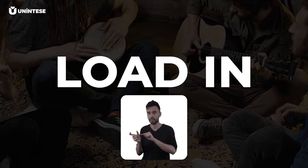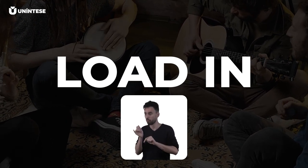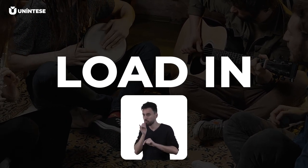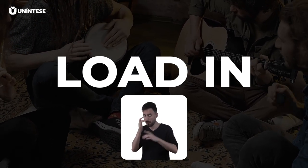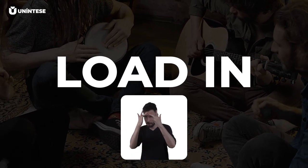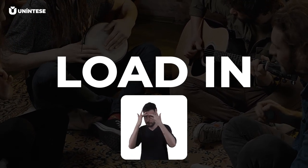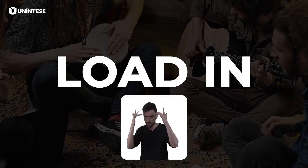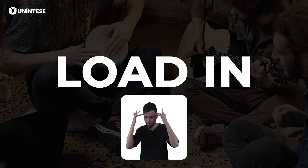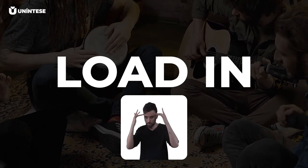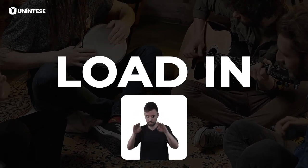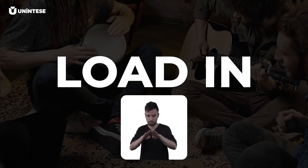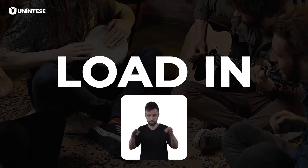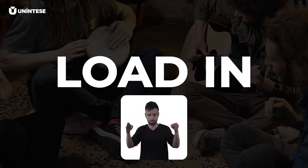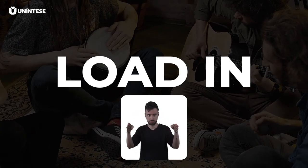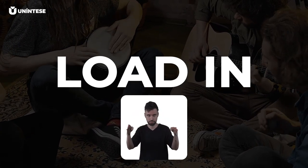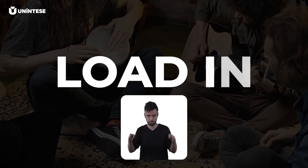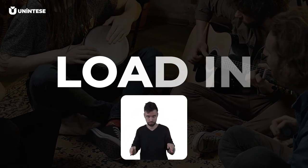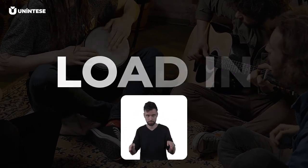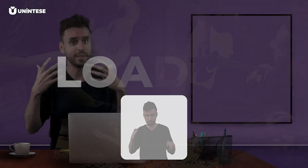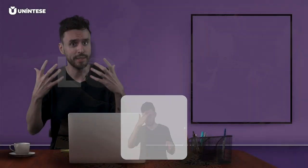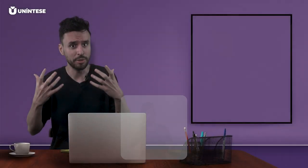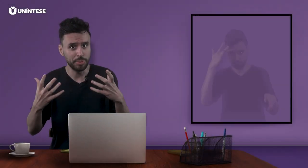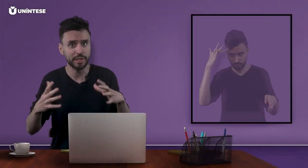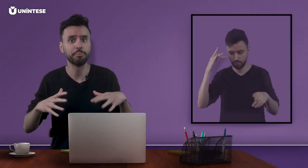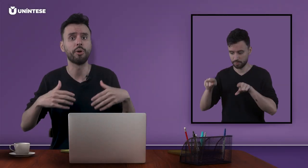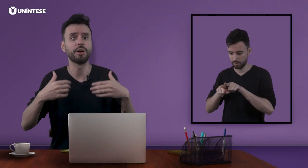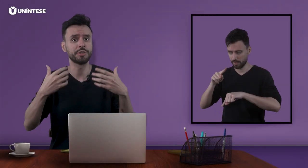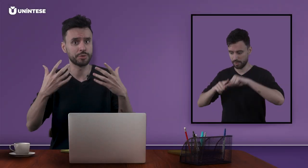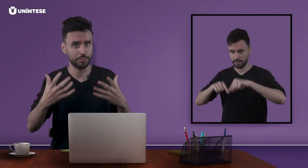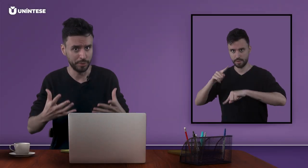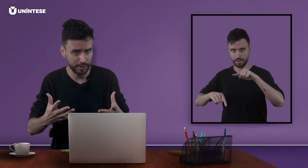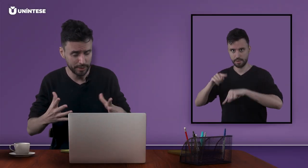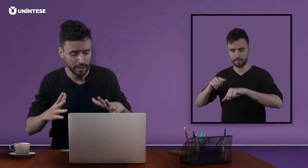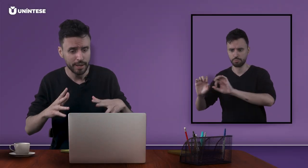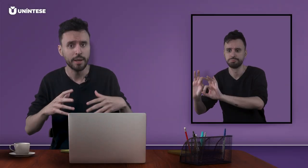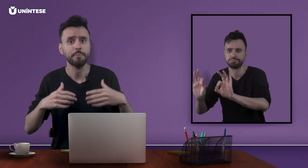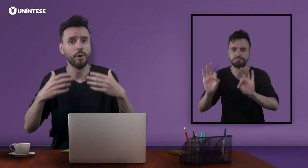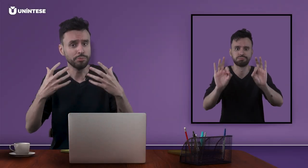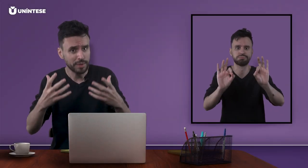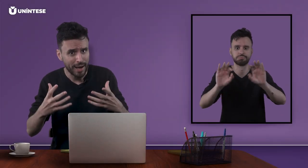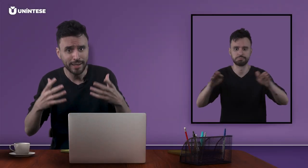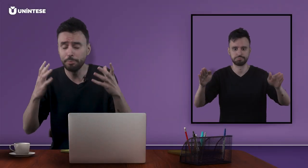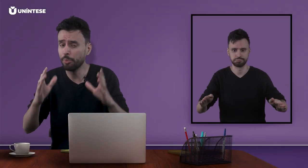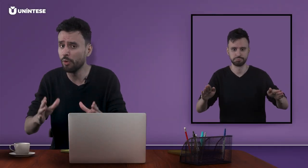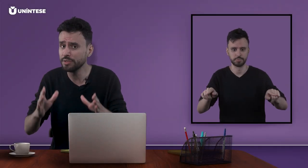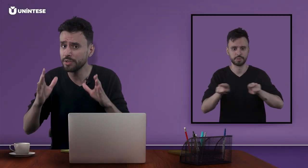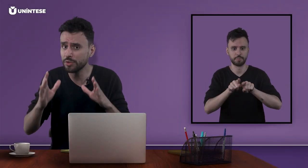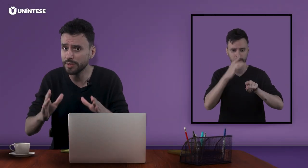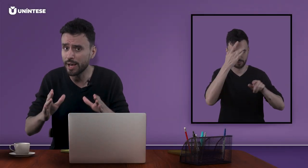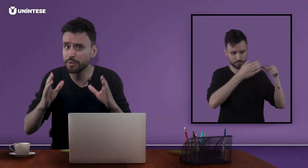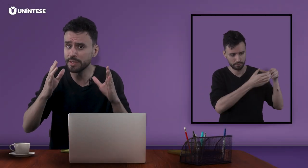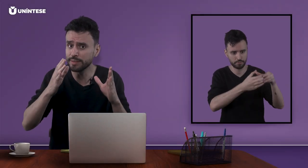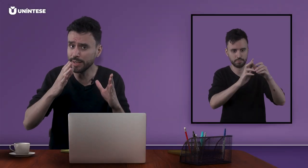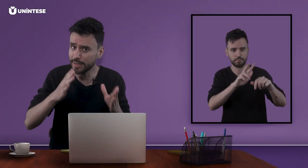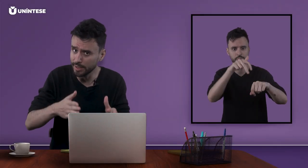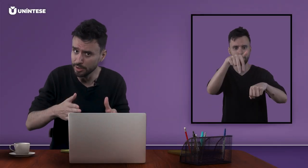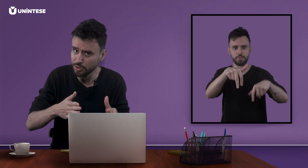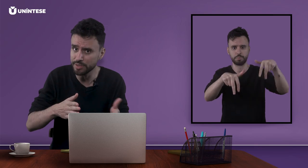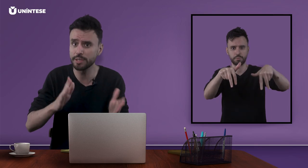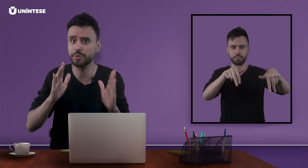O que é o Loading? É equipe que pode subir, montar e posicionar os integrantes e